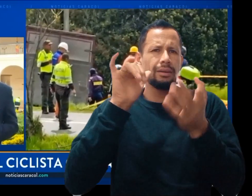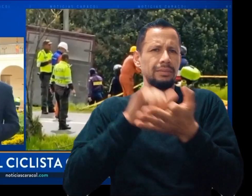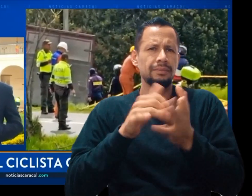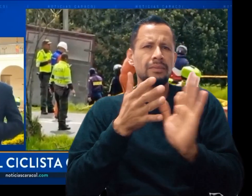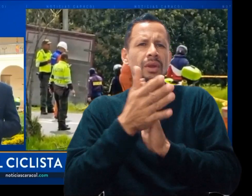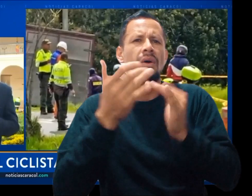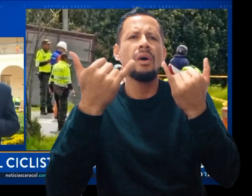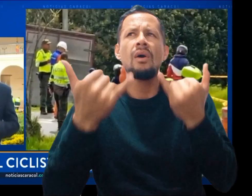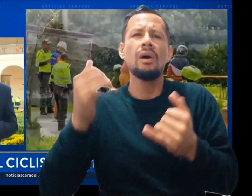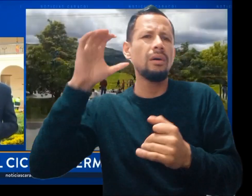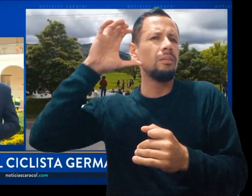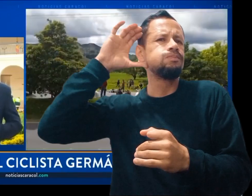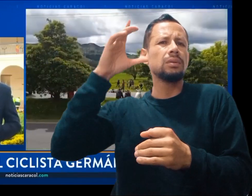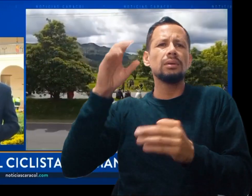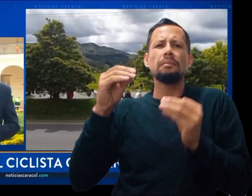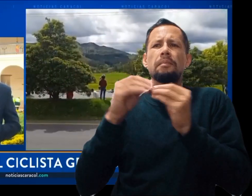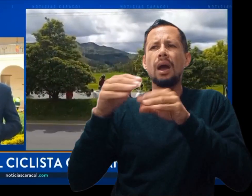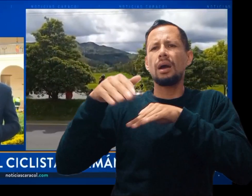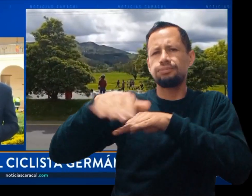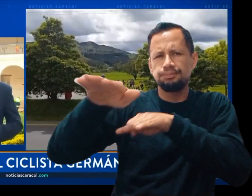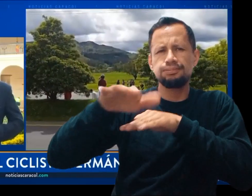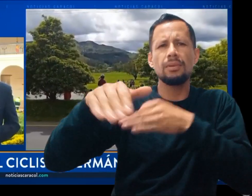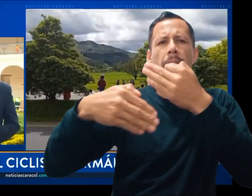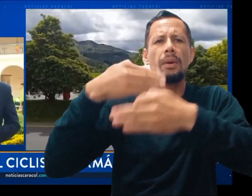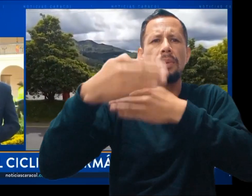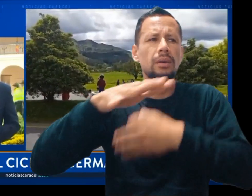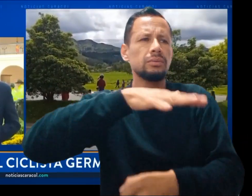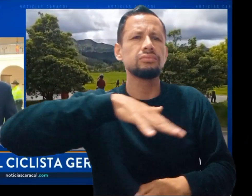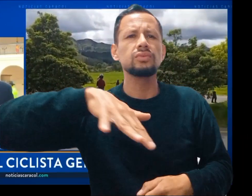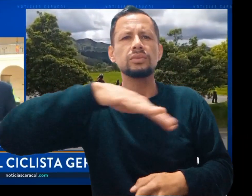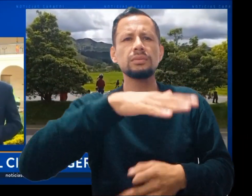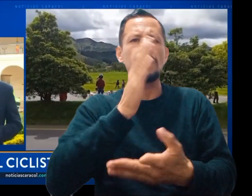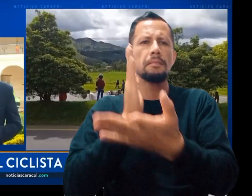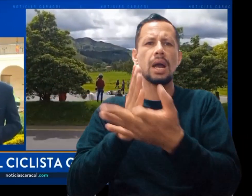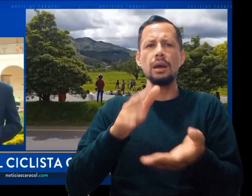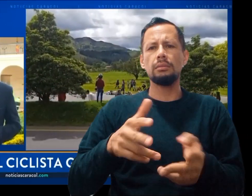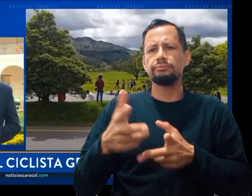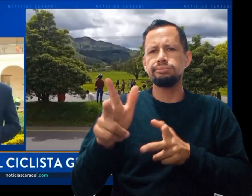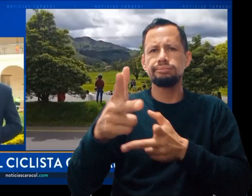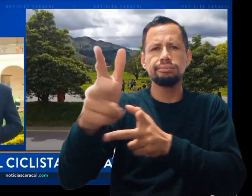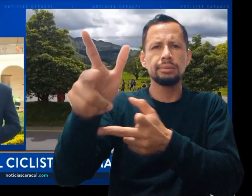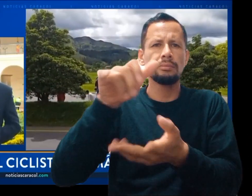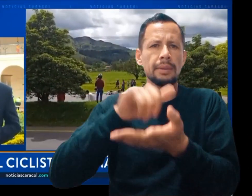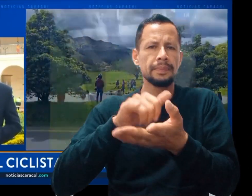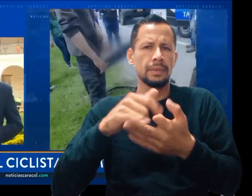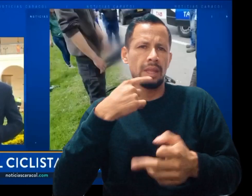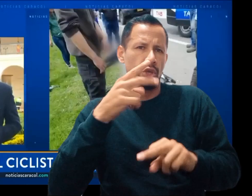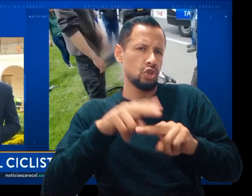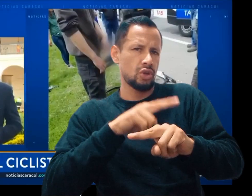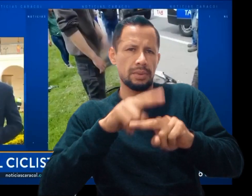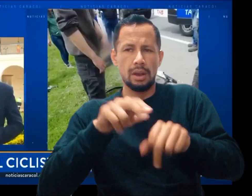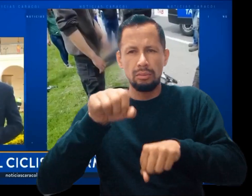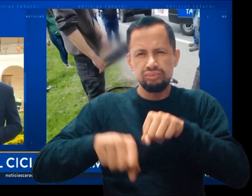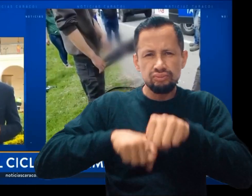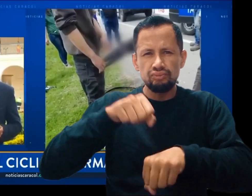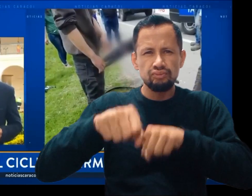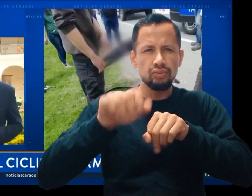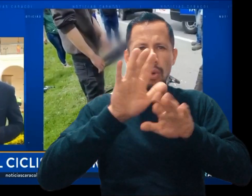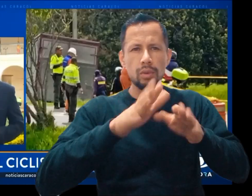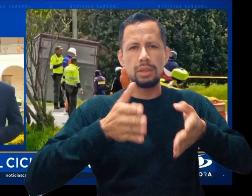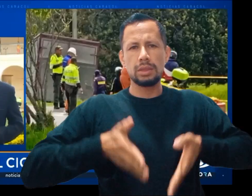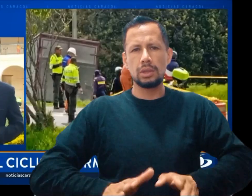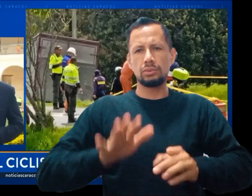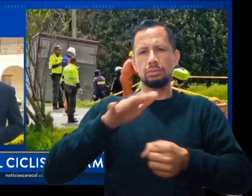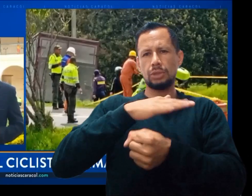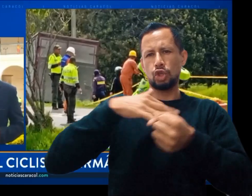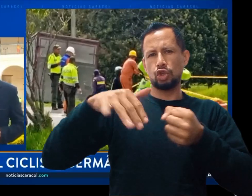sucedió mientras a esta hora ya hay movilidad normal por este sector donde se registró este grave accidente. El ciclista que era de